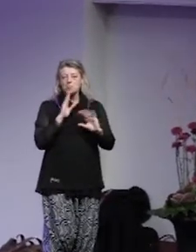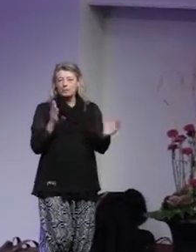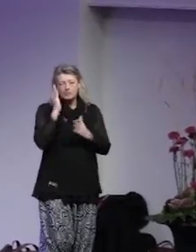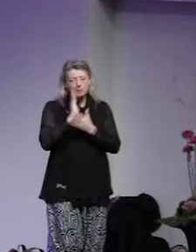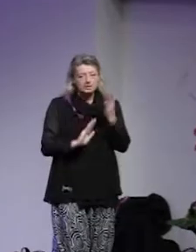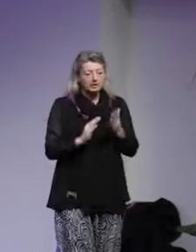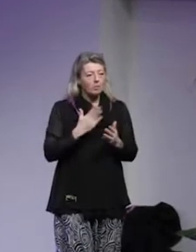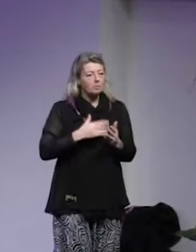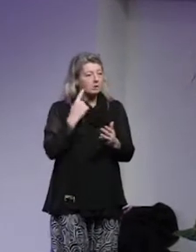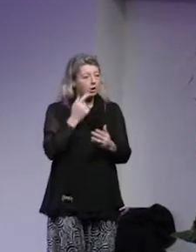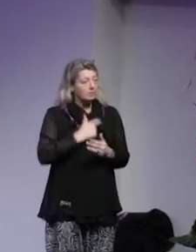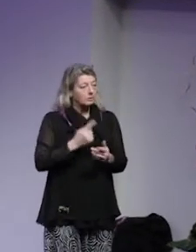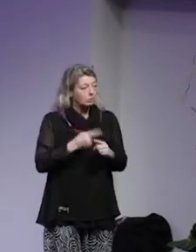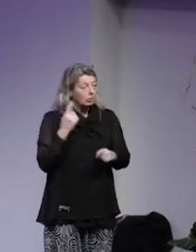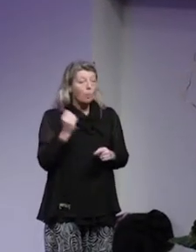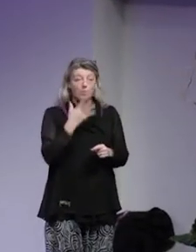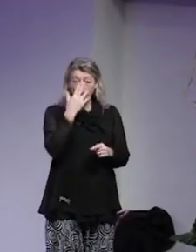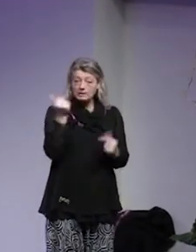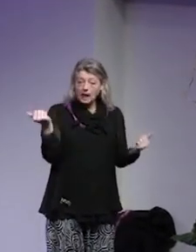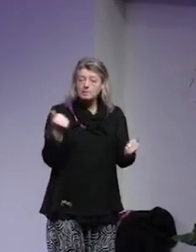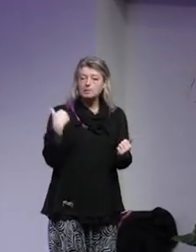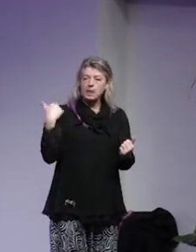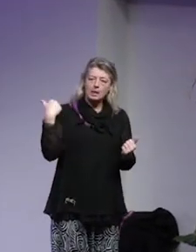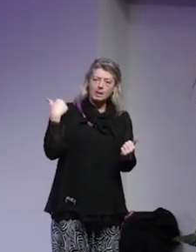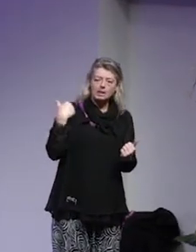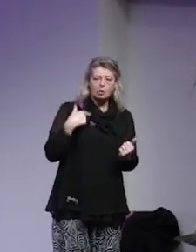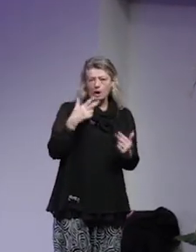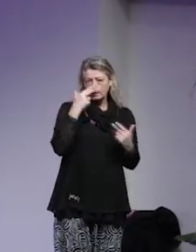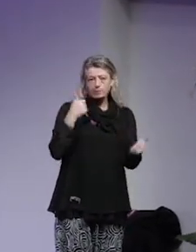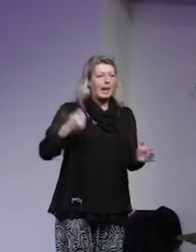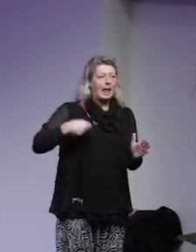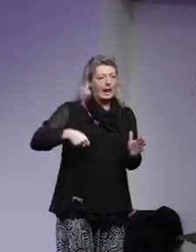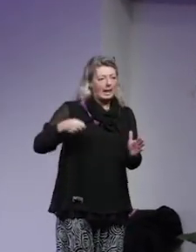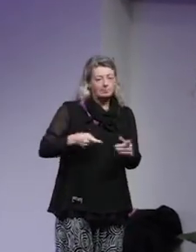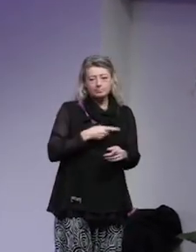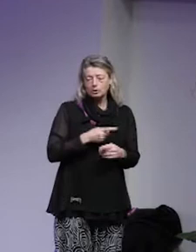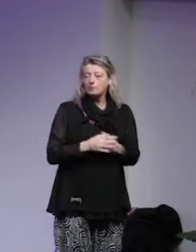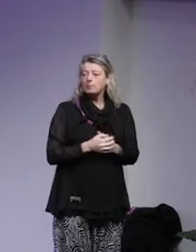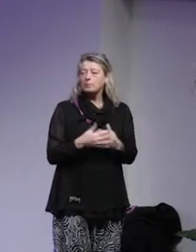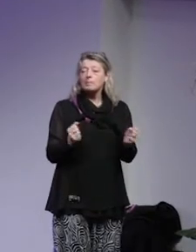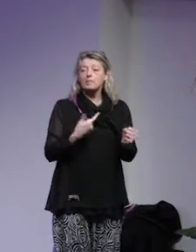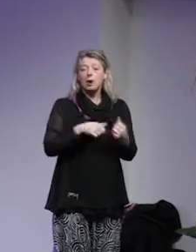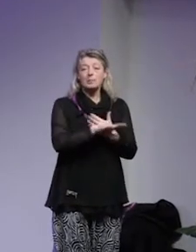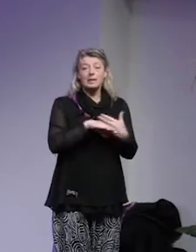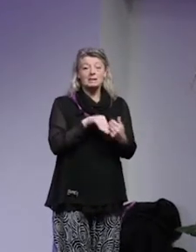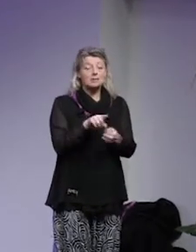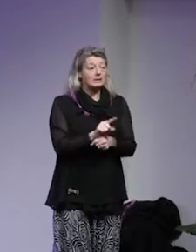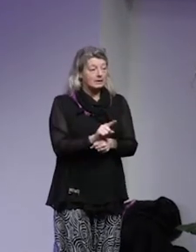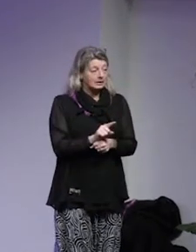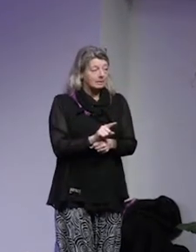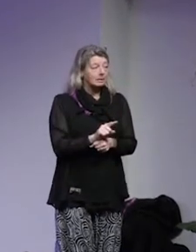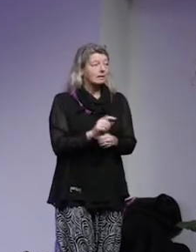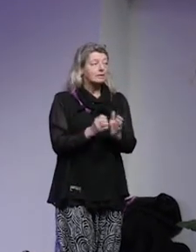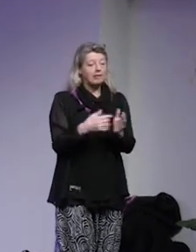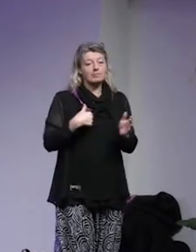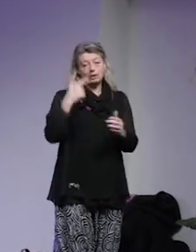och hoppas att ni hör mig tydligt. pratar jag för snabbt så får ni också se till för det har jag en förmåga att göra emellanåt. Men vi har ju begränsat med tid så jag